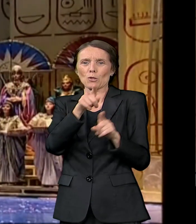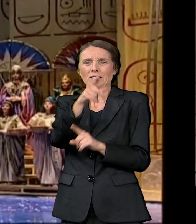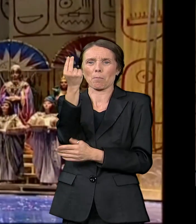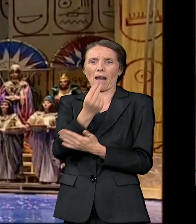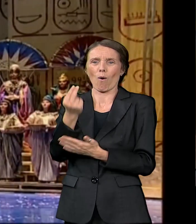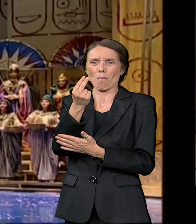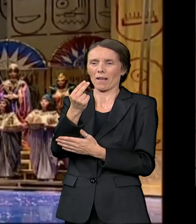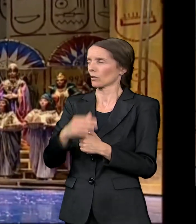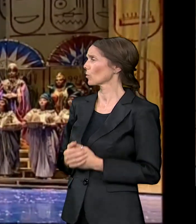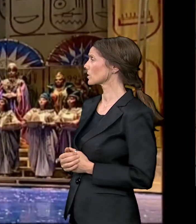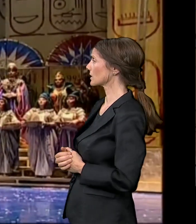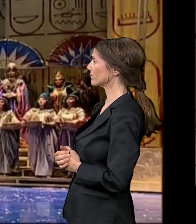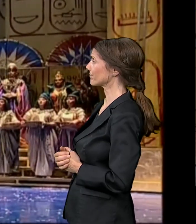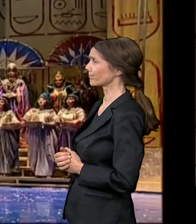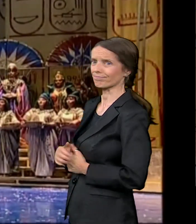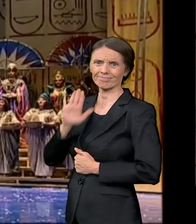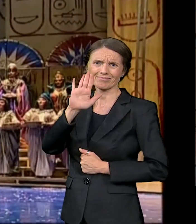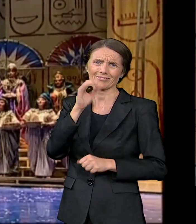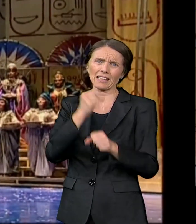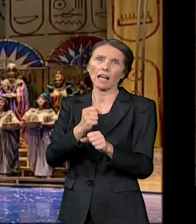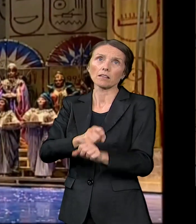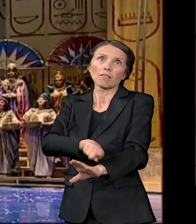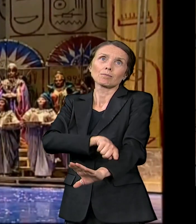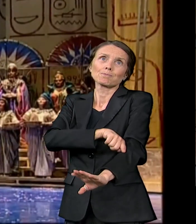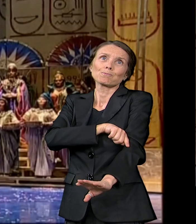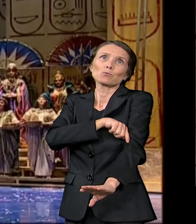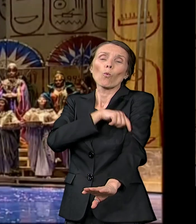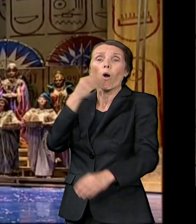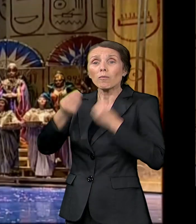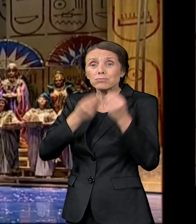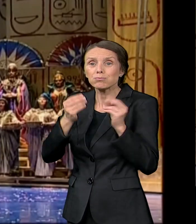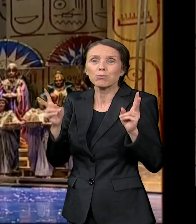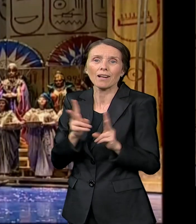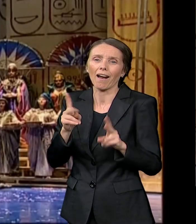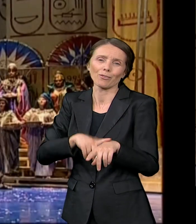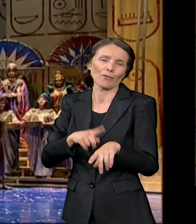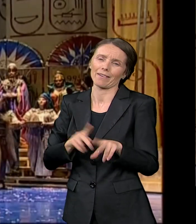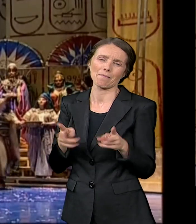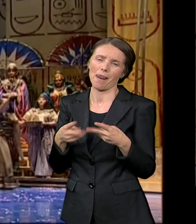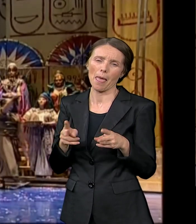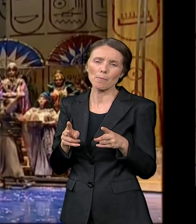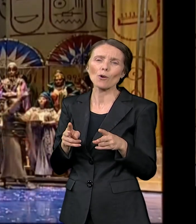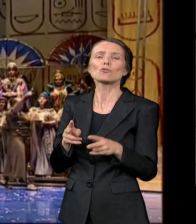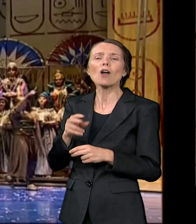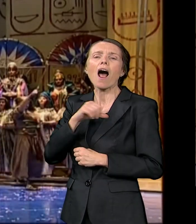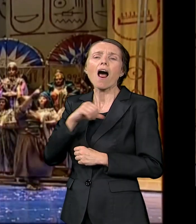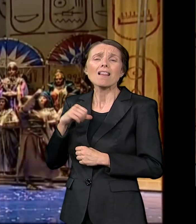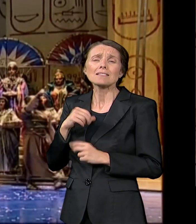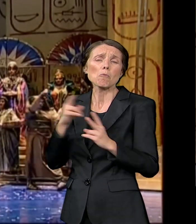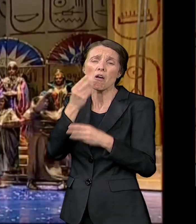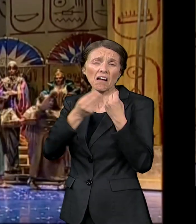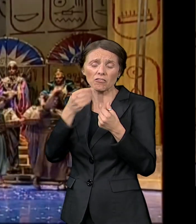Nemoguće je dugu karijeru i pozorišni život smestiti u krata komaž. Ali samo nagoveštaj može biti gotovo 200